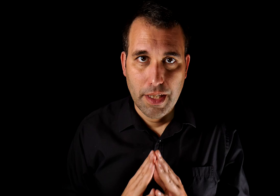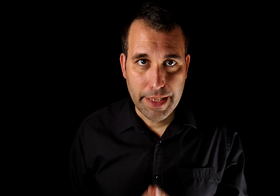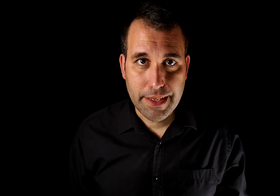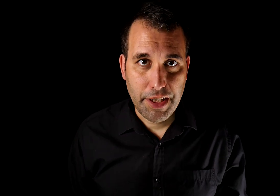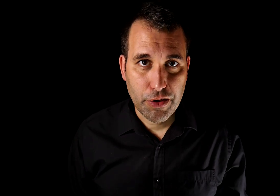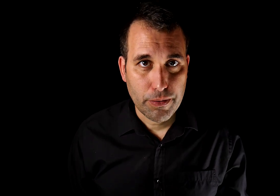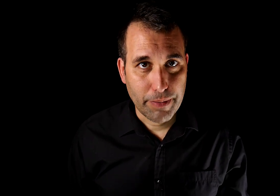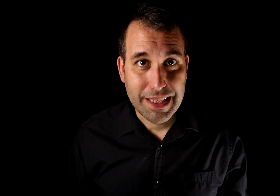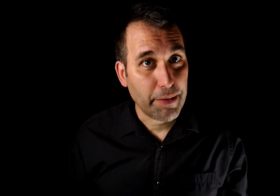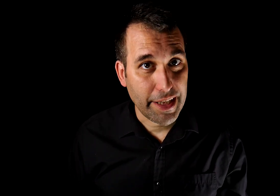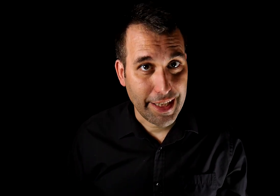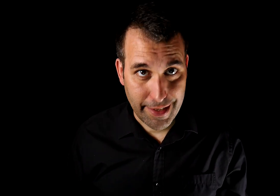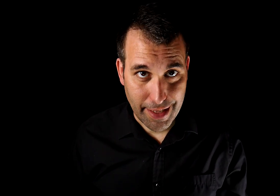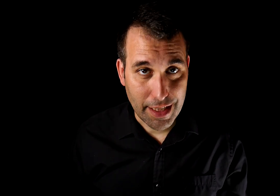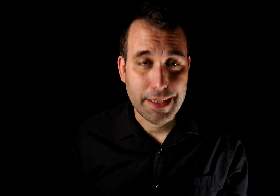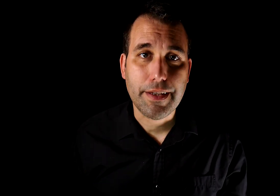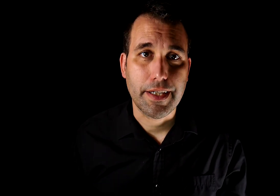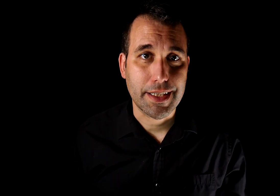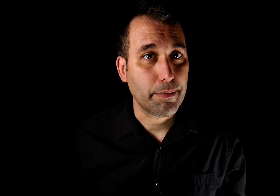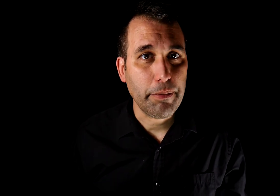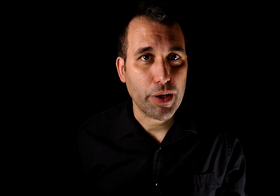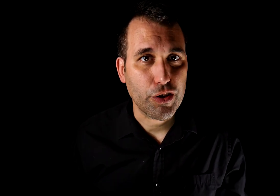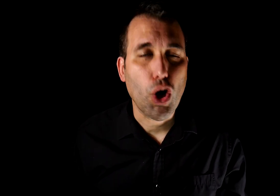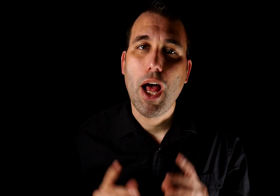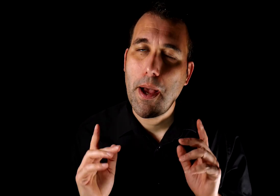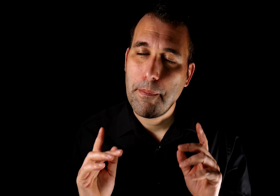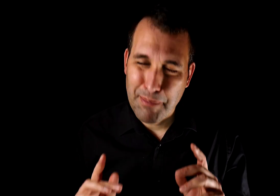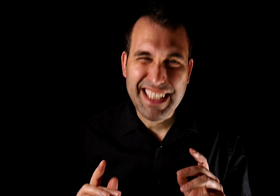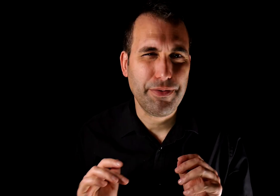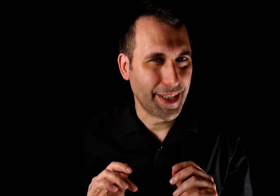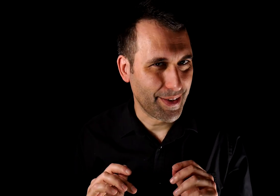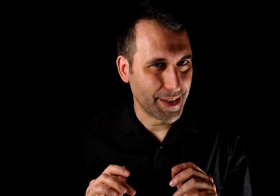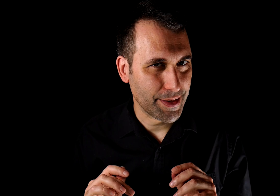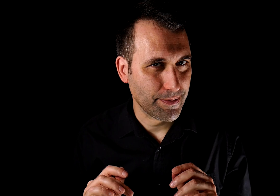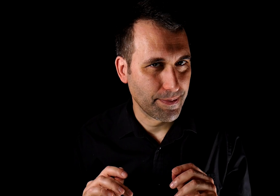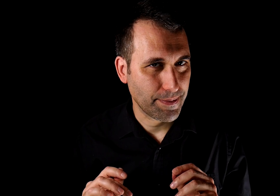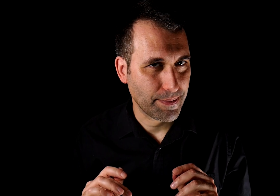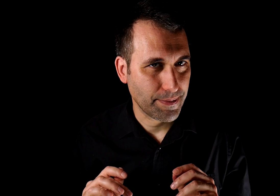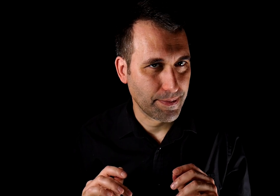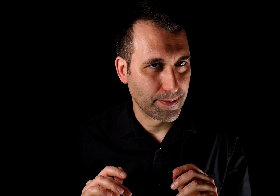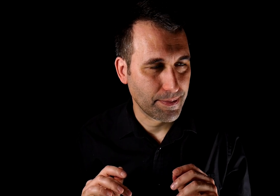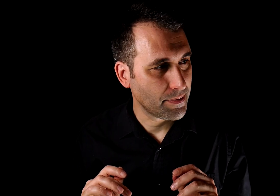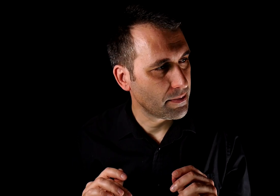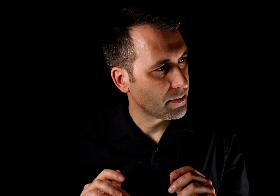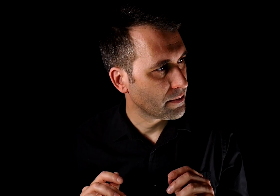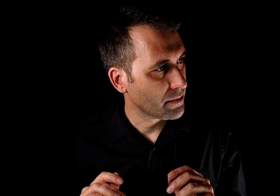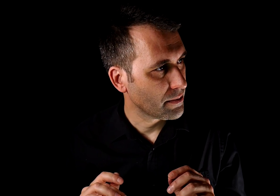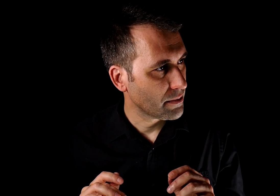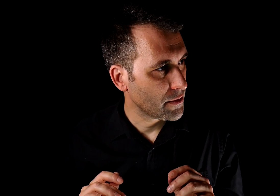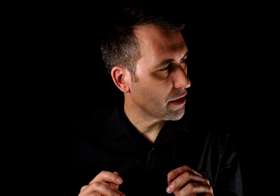En este vídeo vas a aprender a detectar las 10 técnicas de manipulación más eficaces. ¿No tienes nada más que decir? ¿A